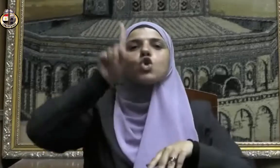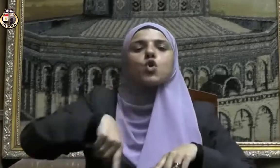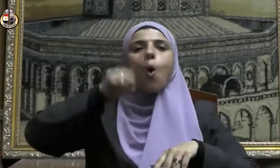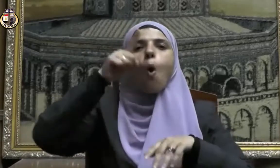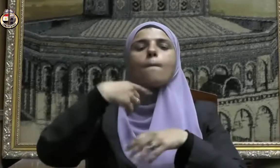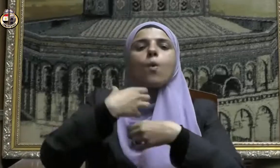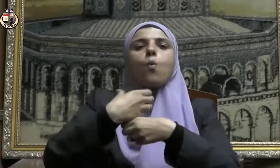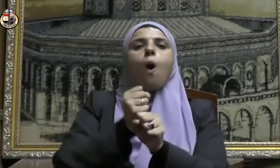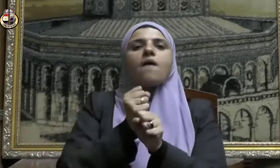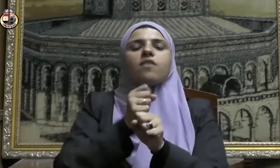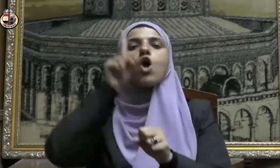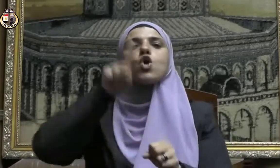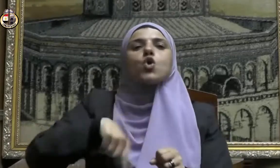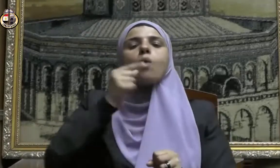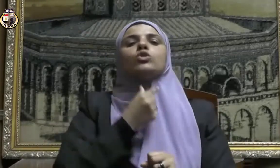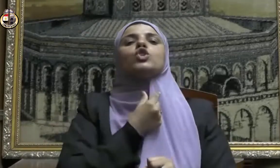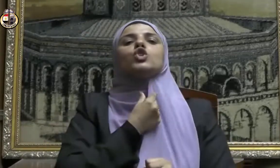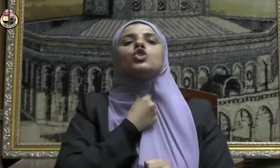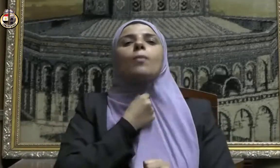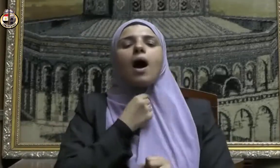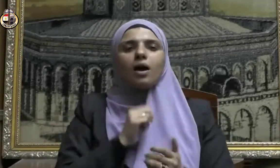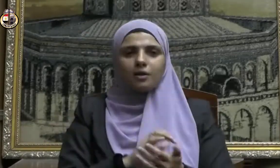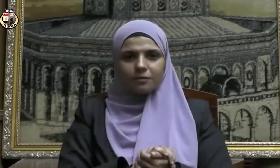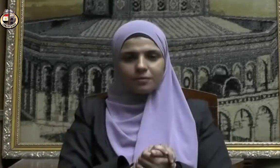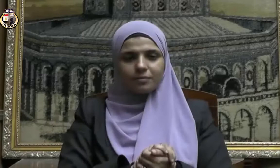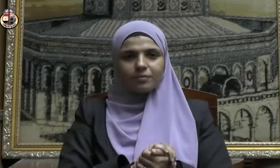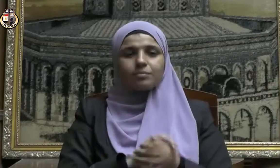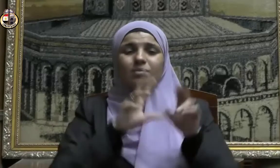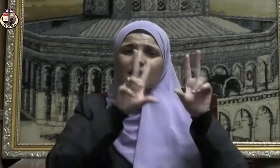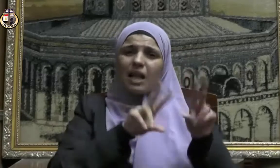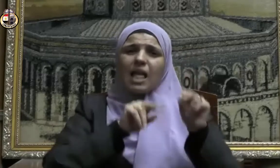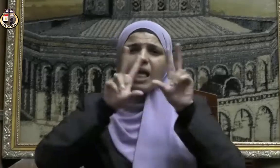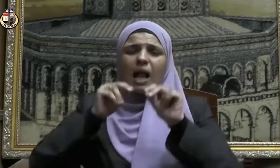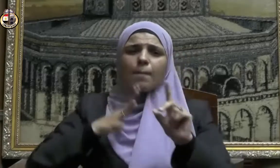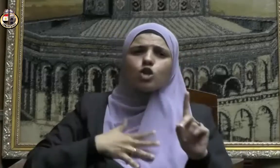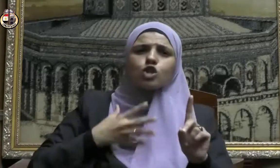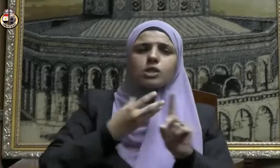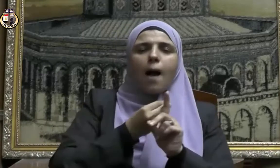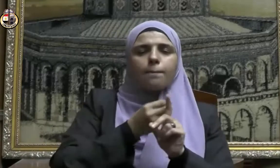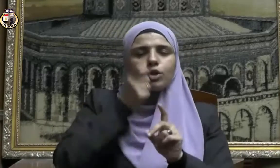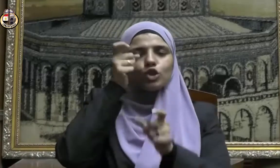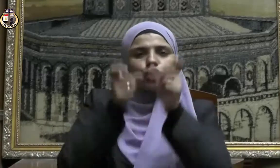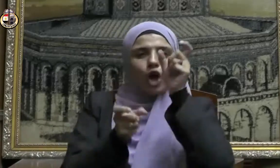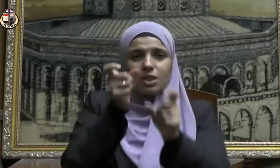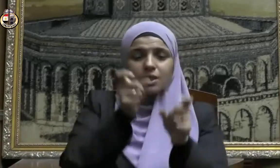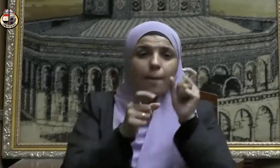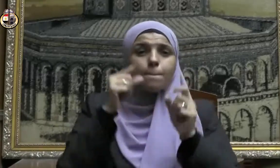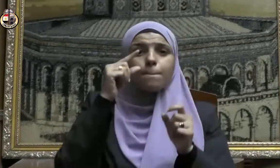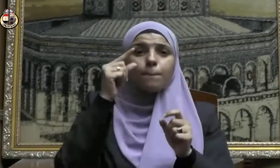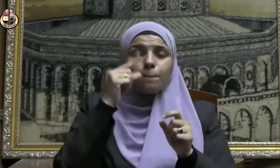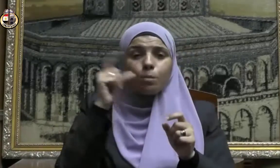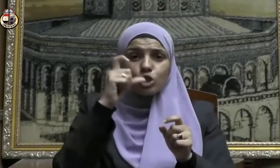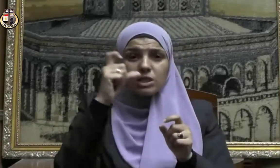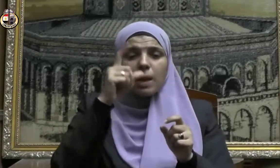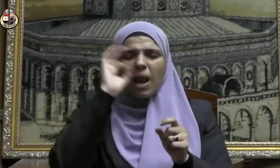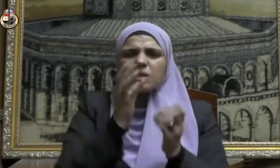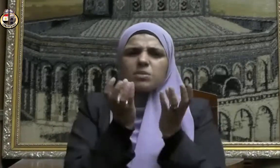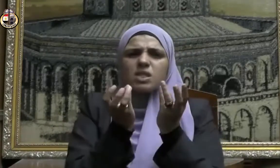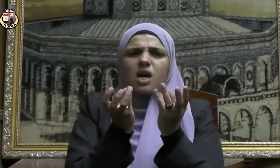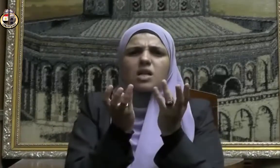يوم الجمعة كما يستحب للمسلم أن يكثر من ذكر الله عز